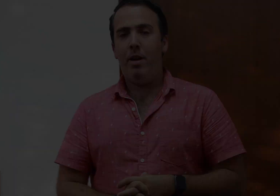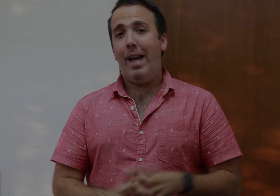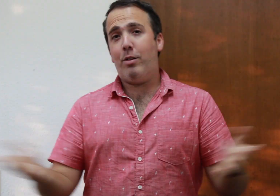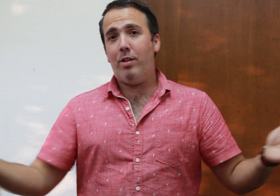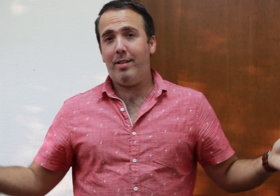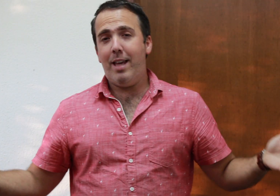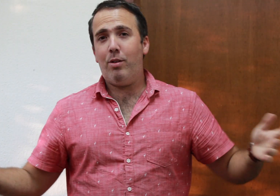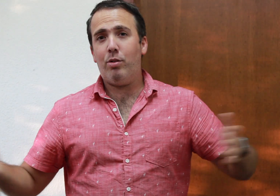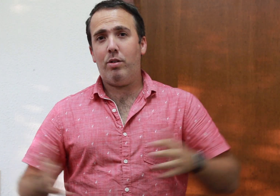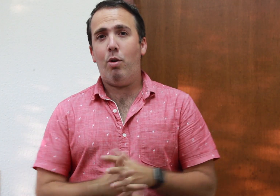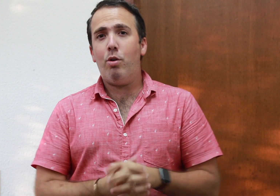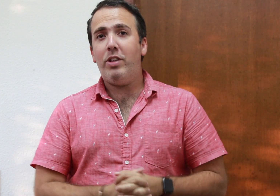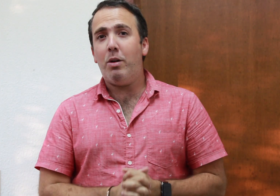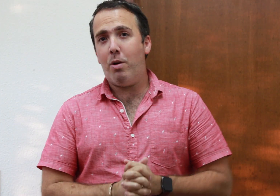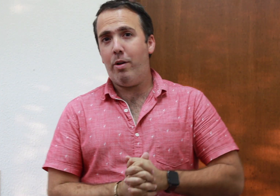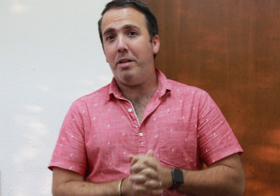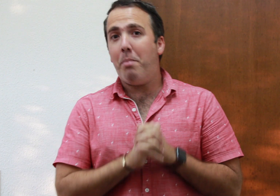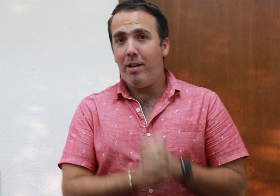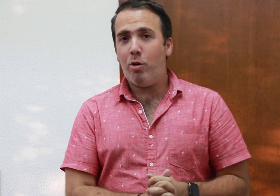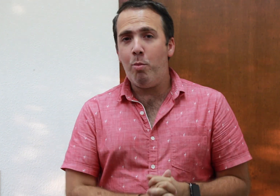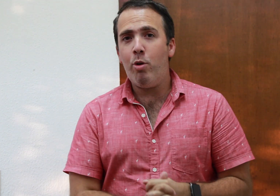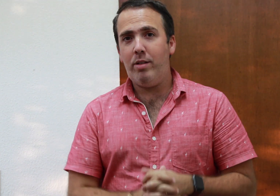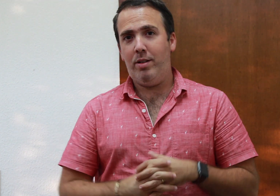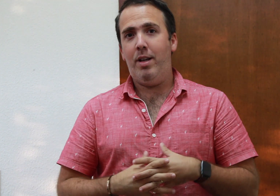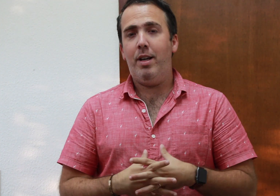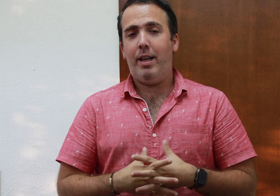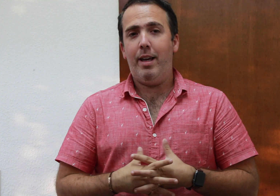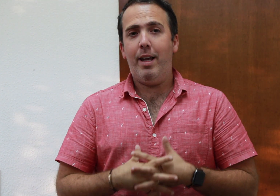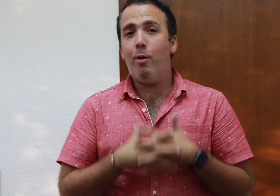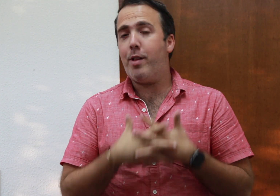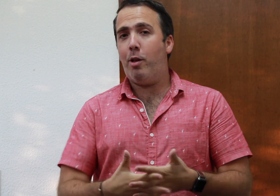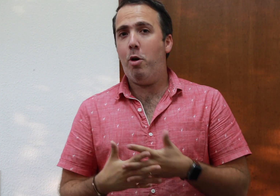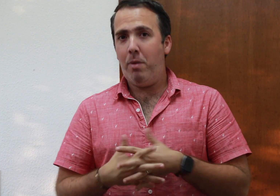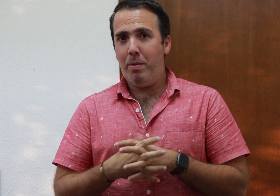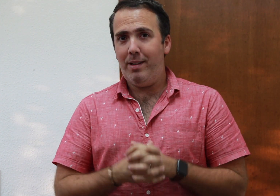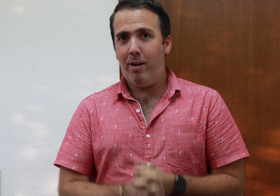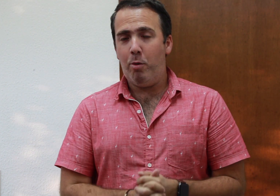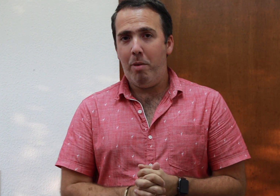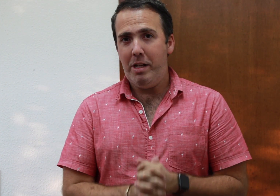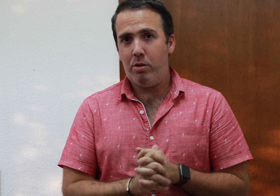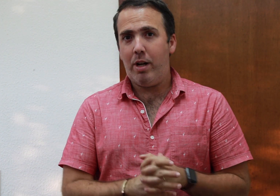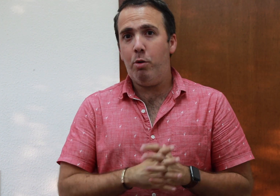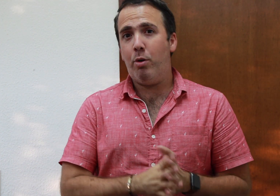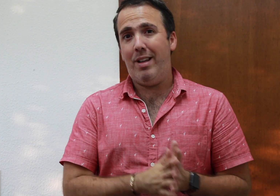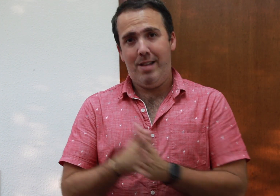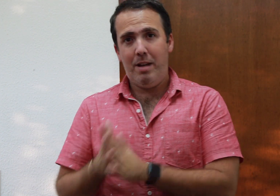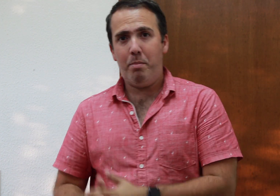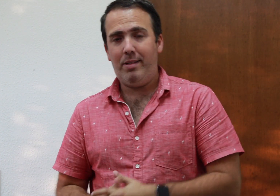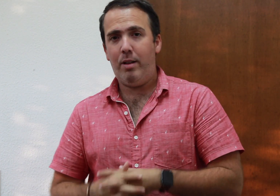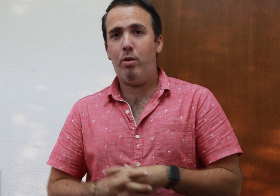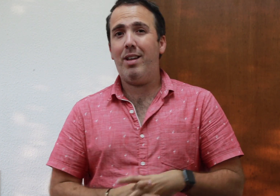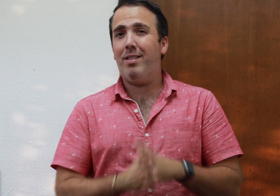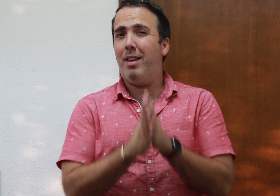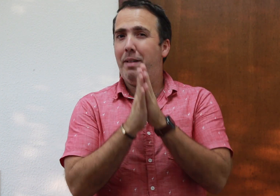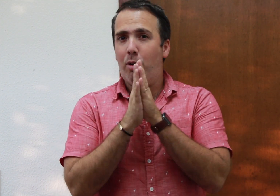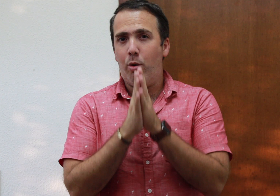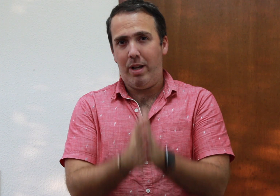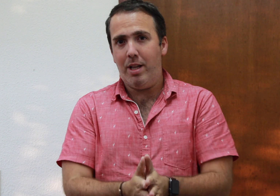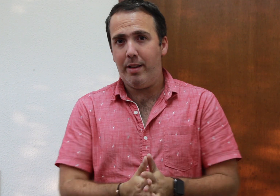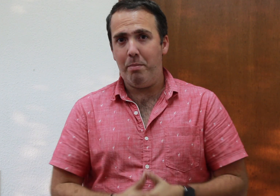Entonces, estos son los cinco errores más comunes que he encontrado yo en mi experiencia como maestro, en algunos que están empezando y que se deben corregir de